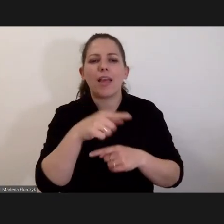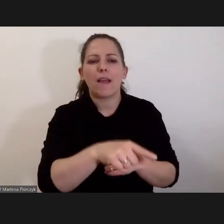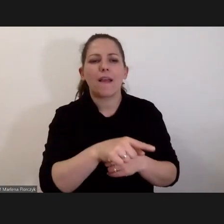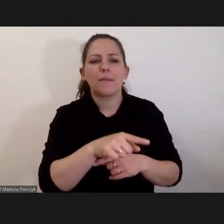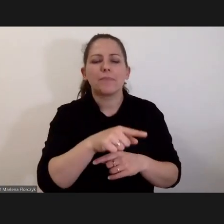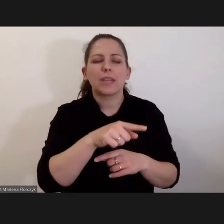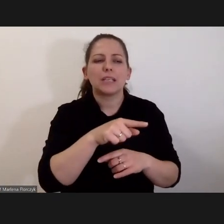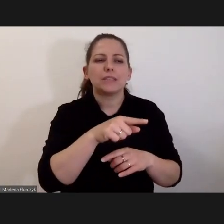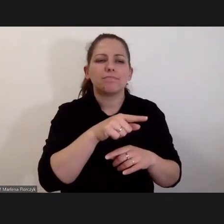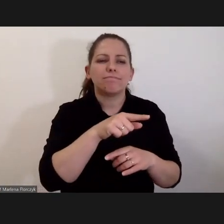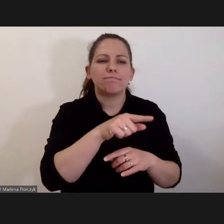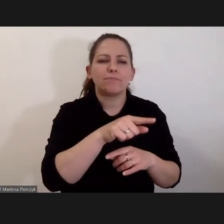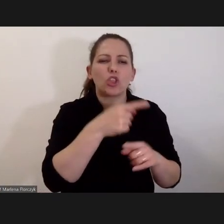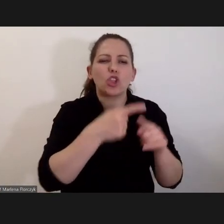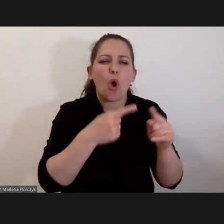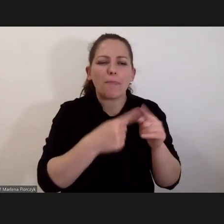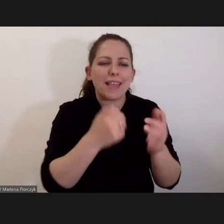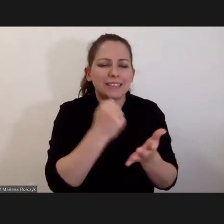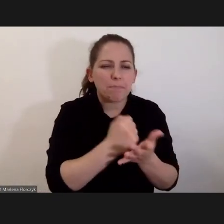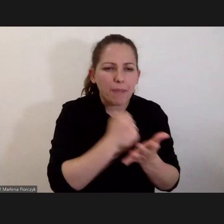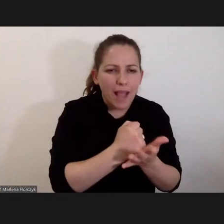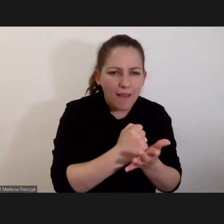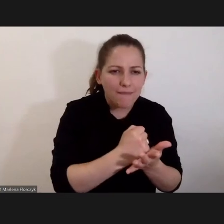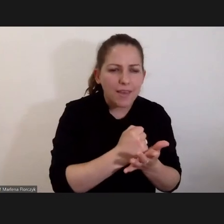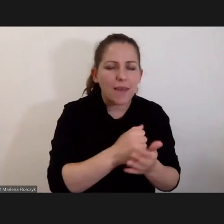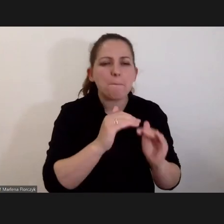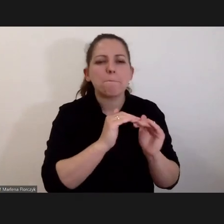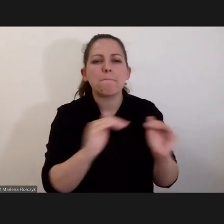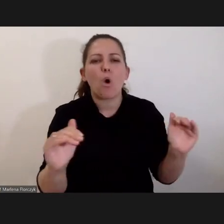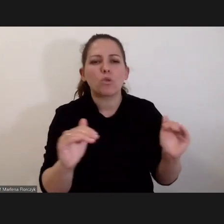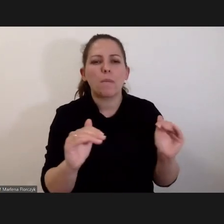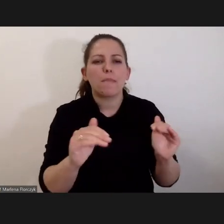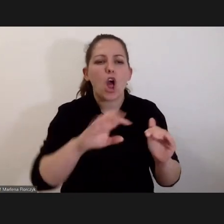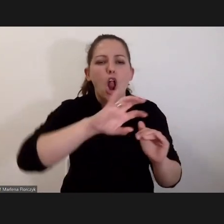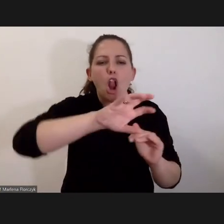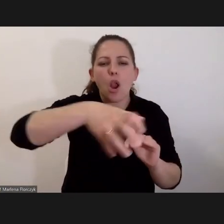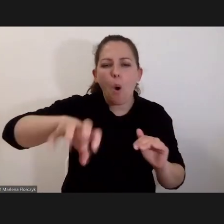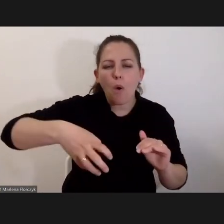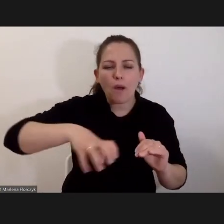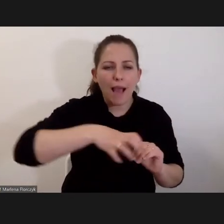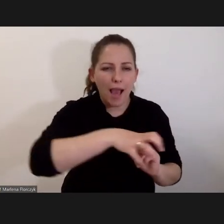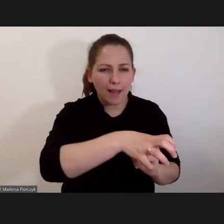sądzenia drobnych spraw na poziomie lokalnym,